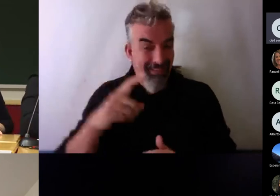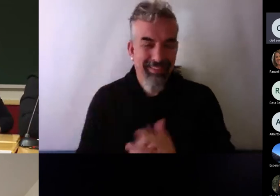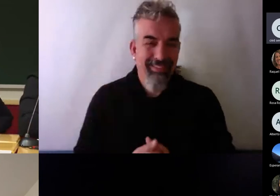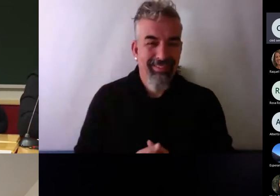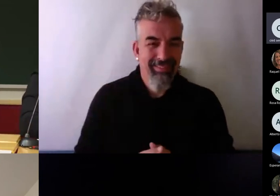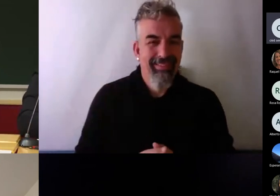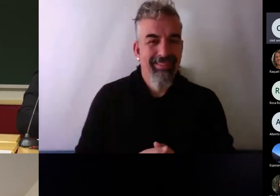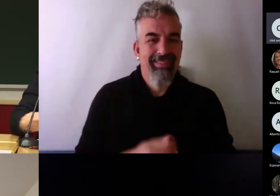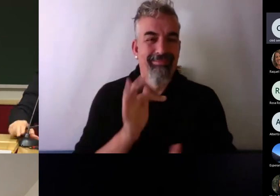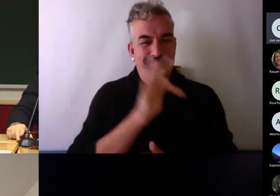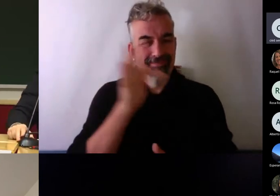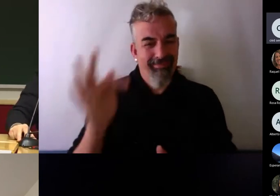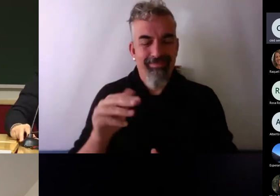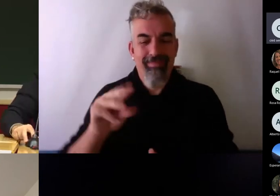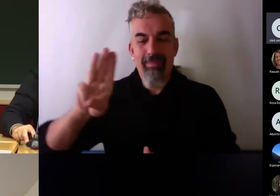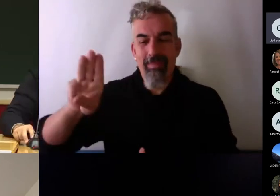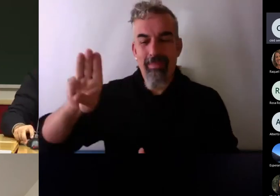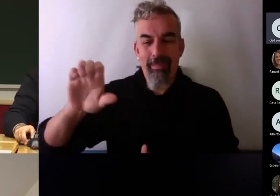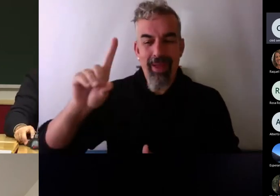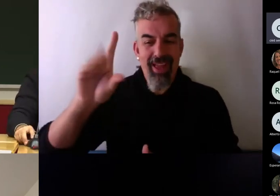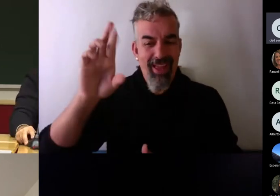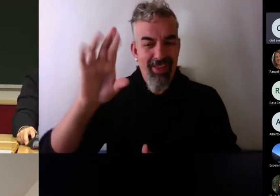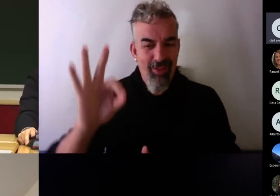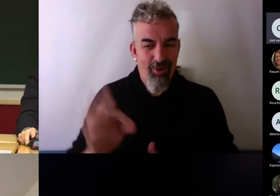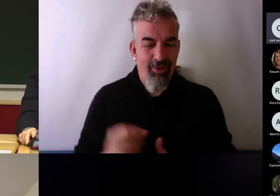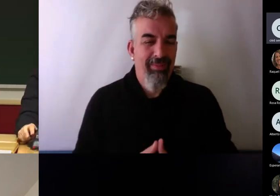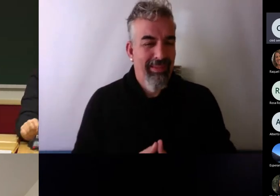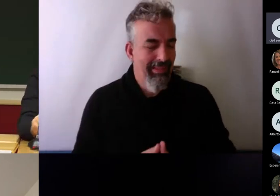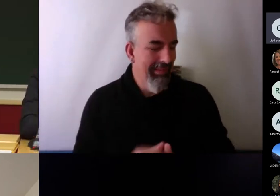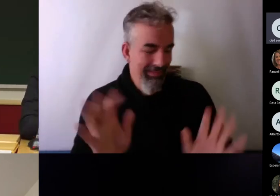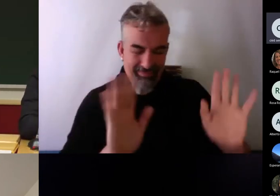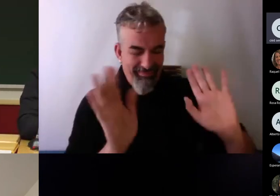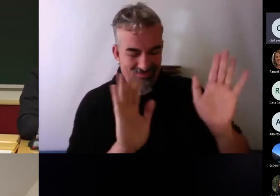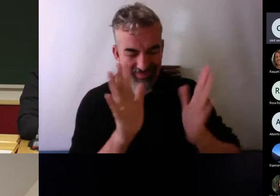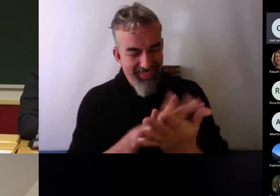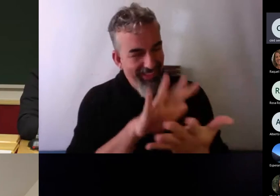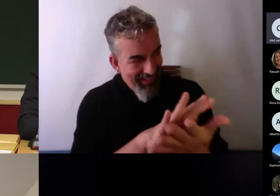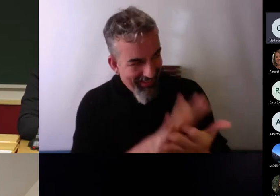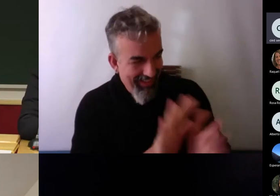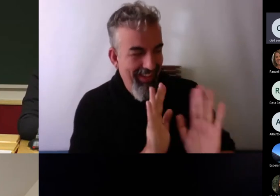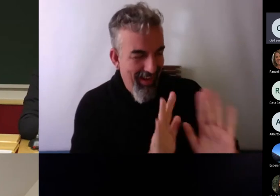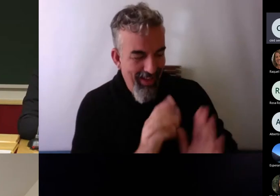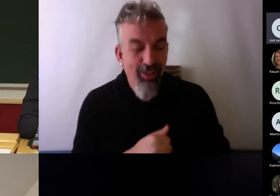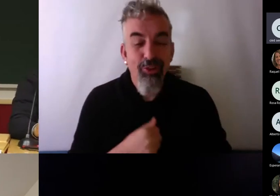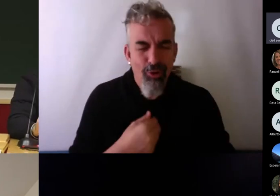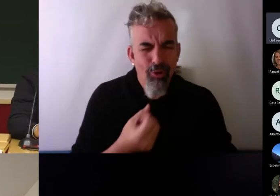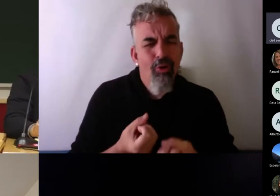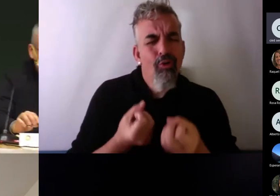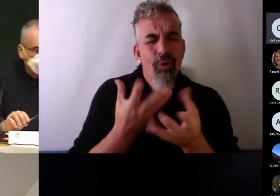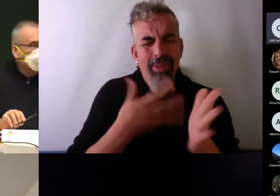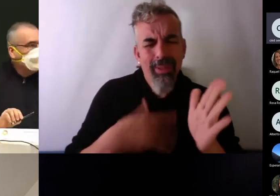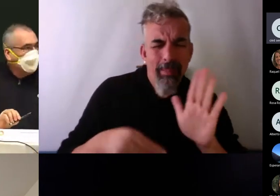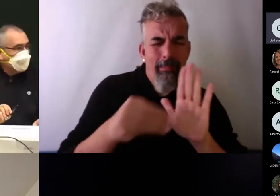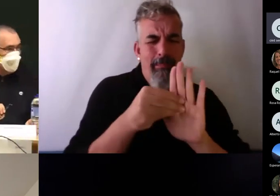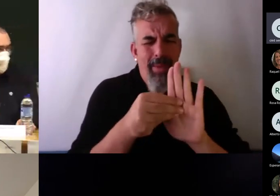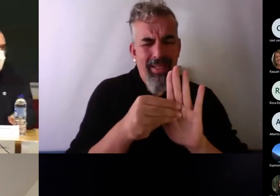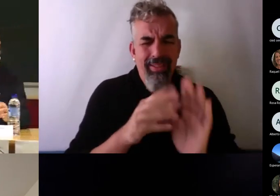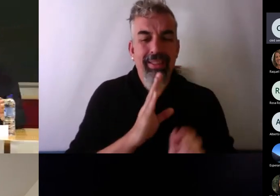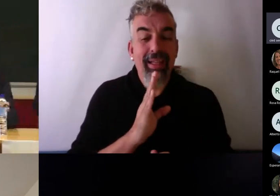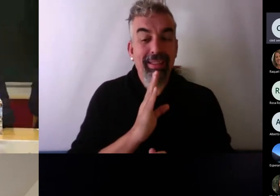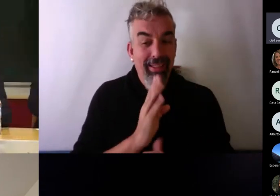Adelante, Pedro. No, tranquilo. Pero sí voy a comentar alguna cosa de las que has dicho.